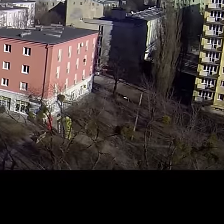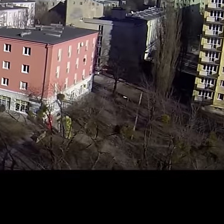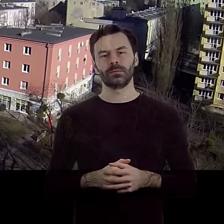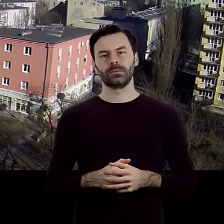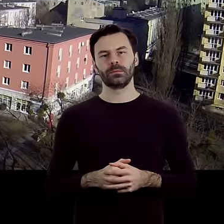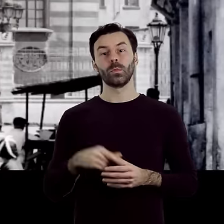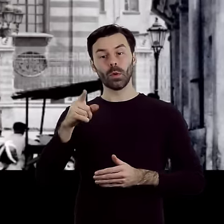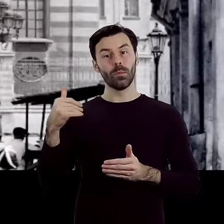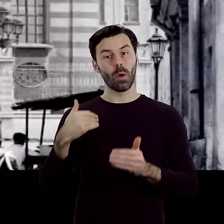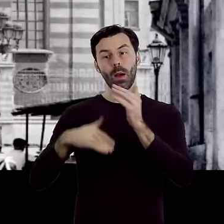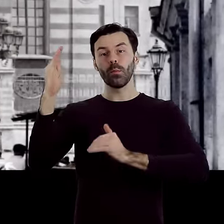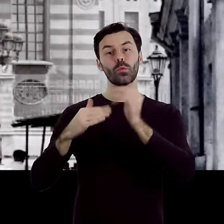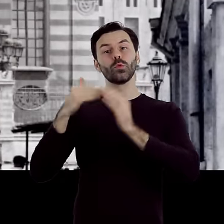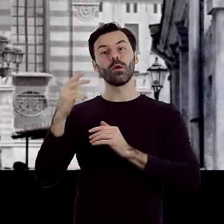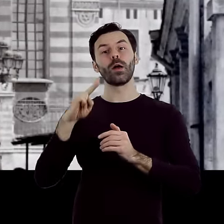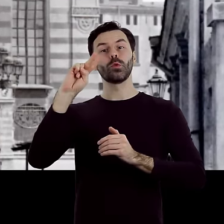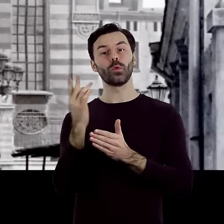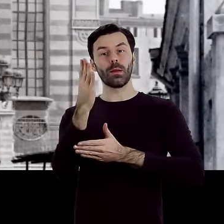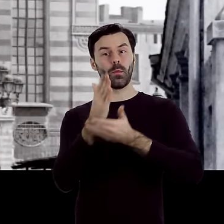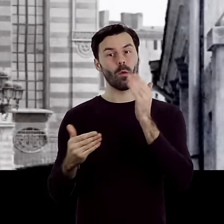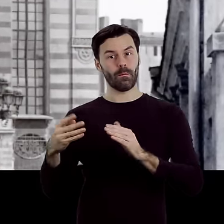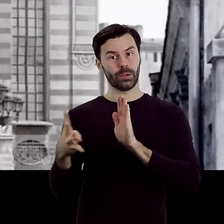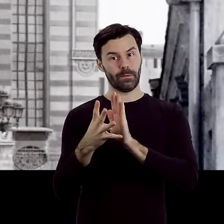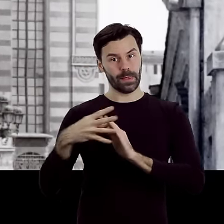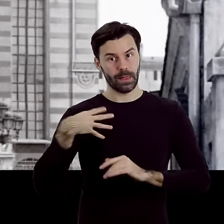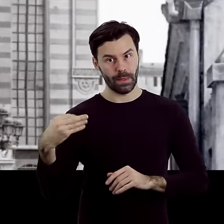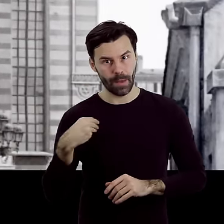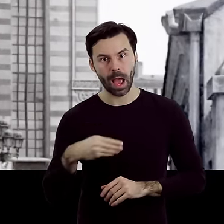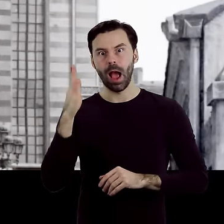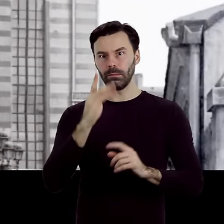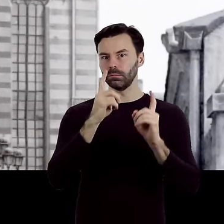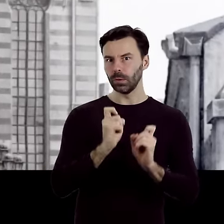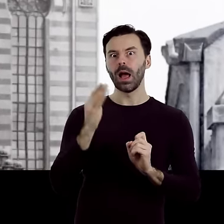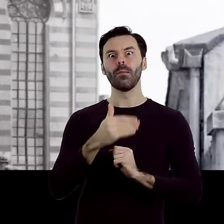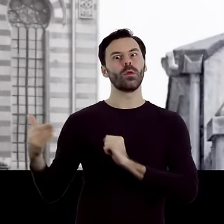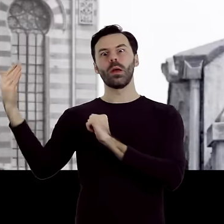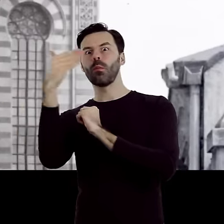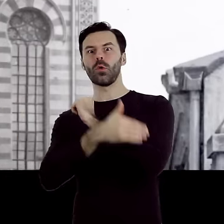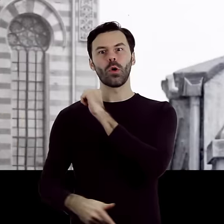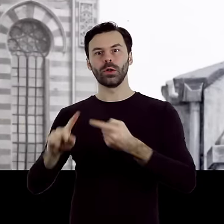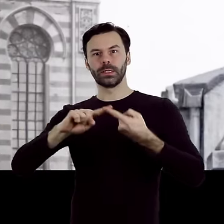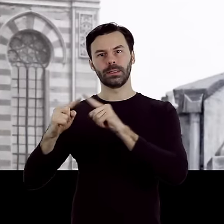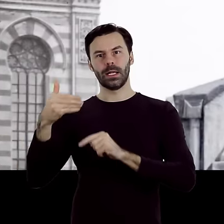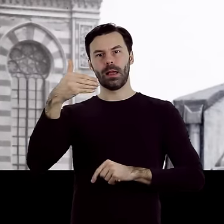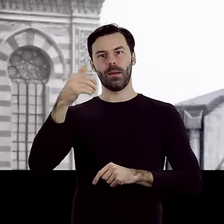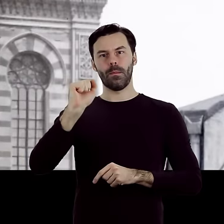Zbudowano ją w drugiej połowie XIX wieku, a ostateczny kształt w stylu mauretańskim według projektu architekta